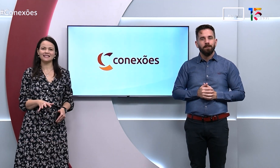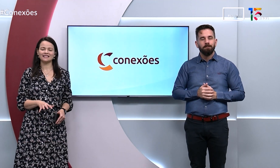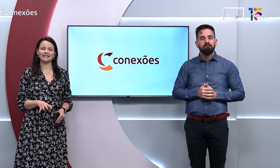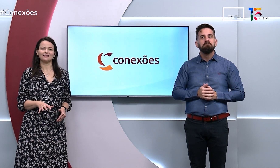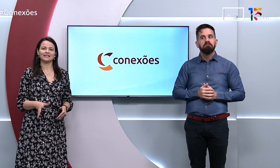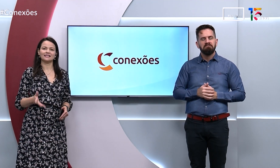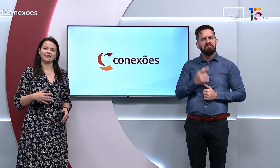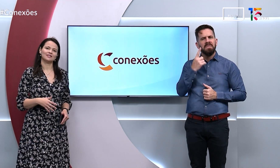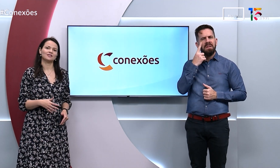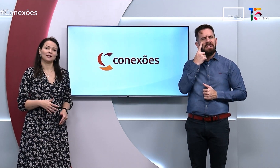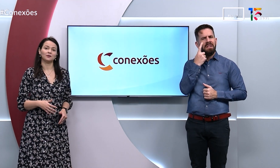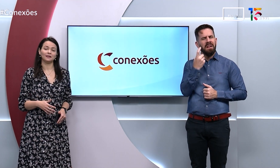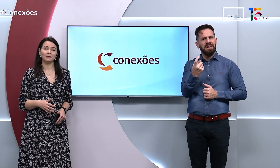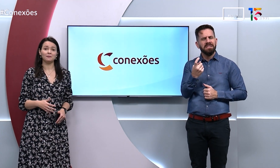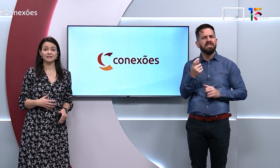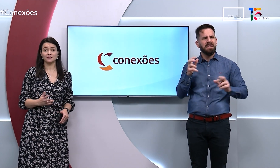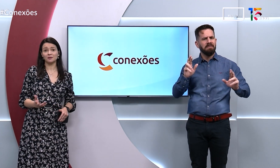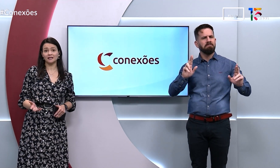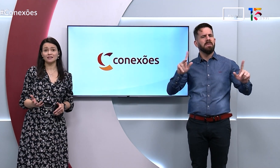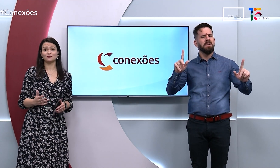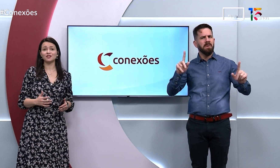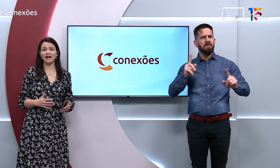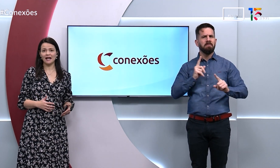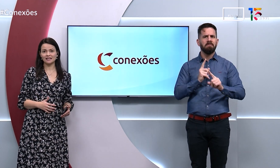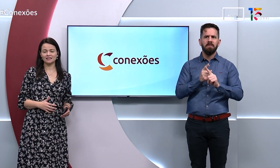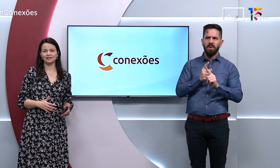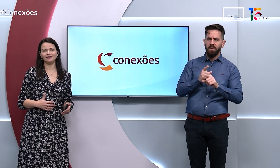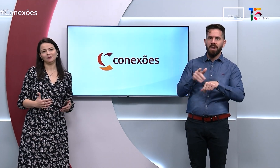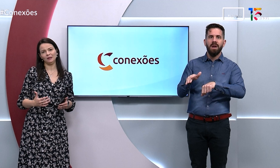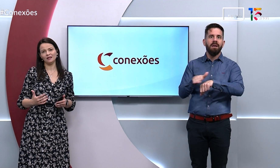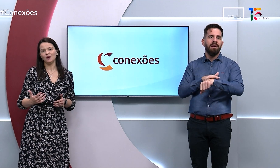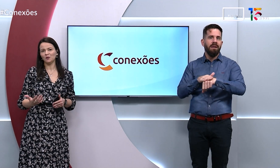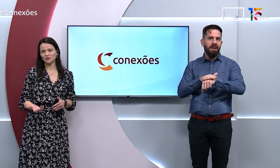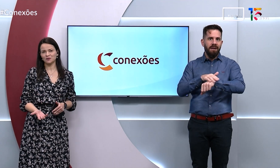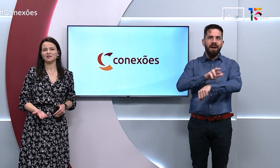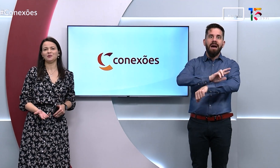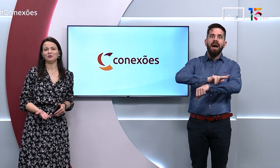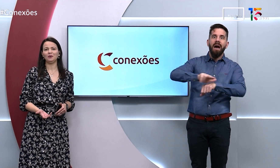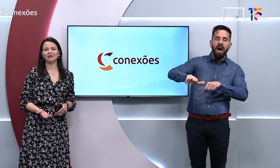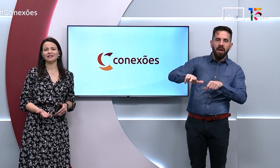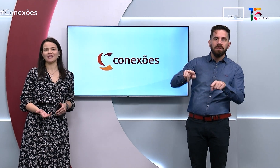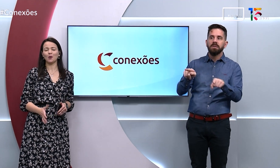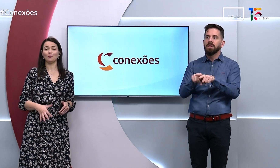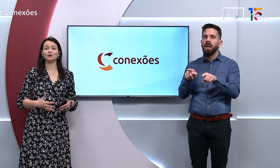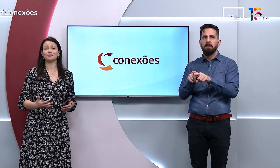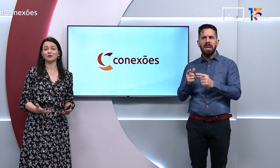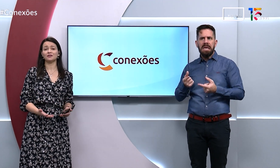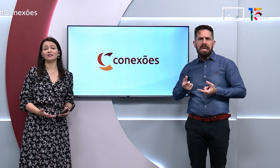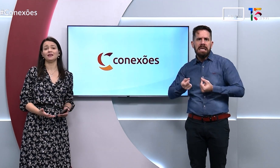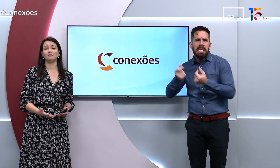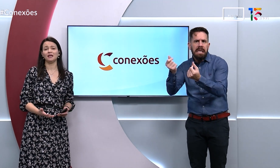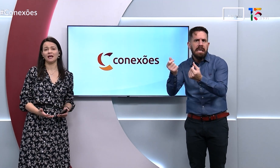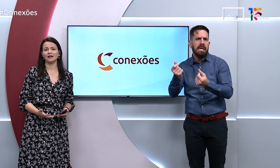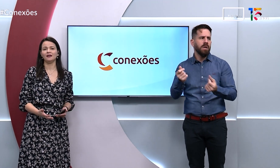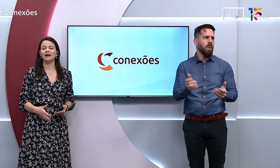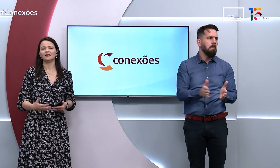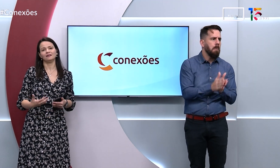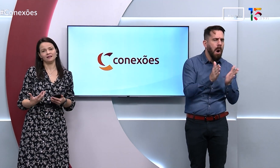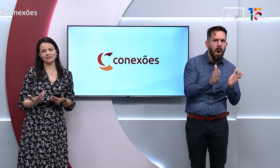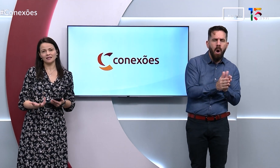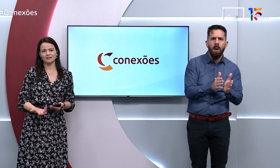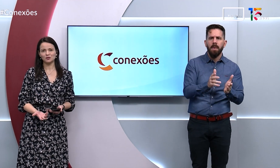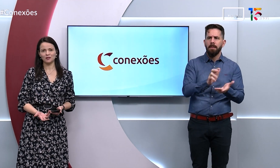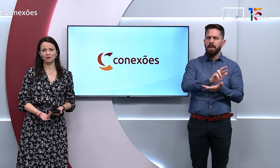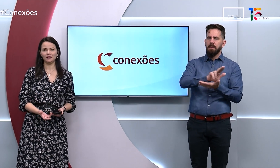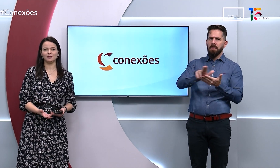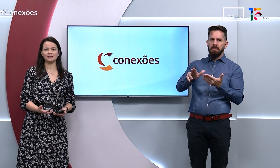Interessante nesses dados que a Sara destacou também é pensar sobre a questão de raça e também condições econômicas, como isso pode determinar a